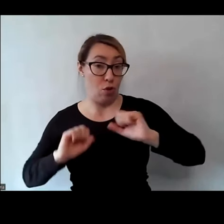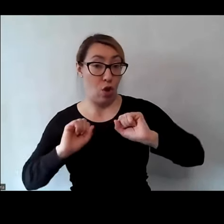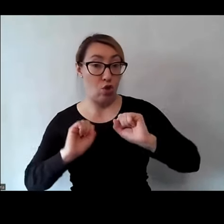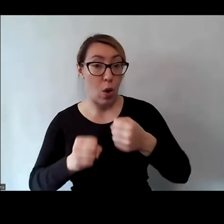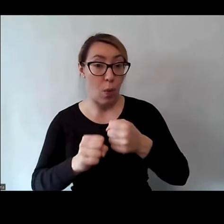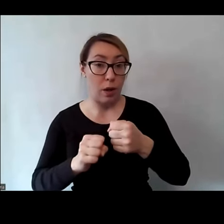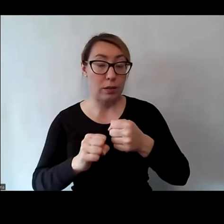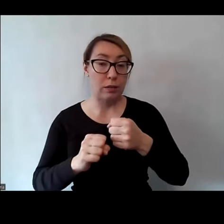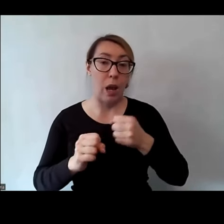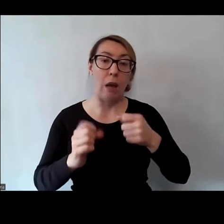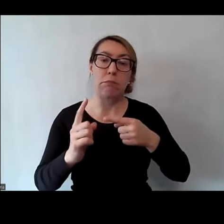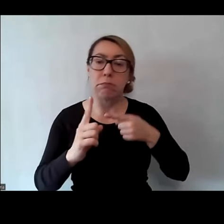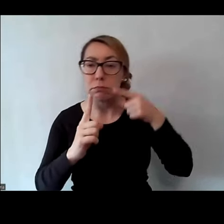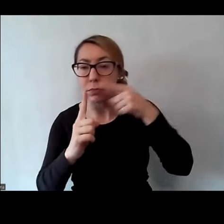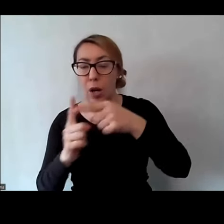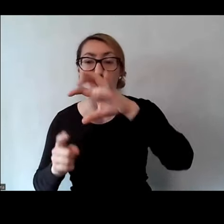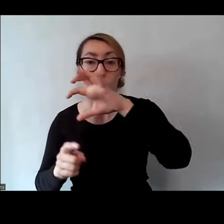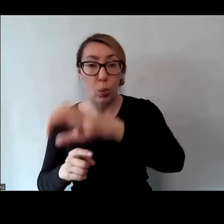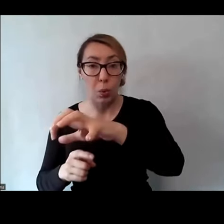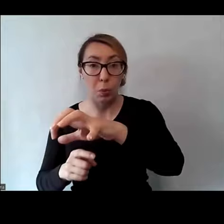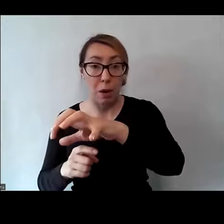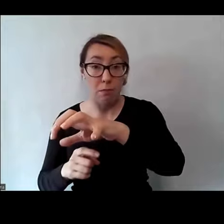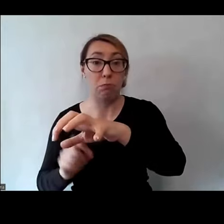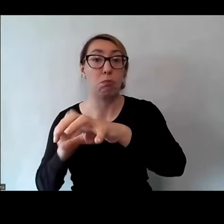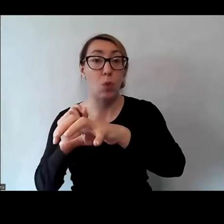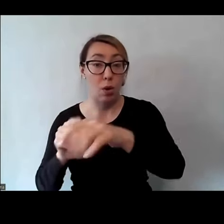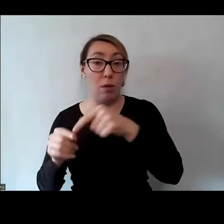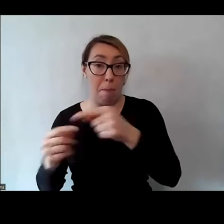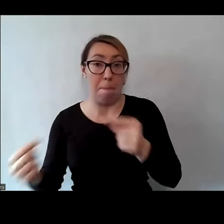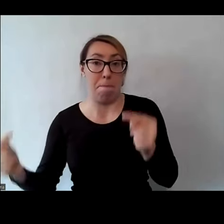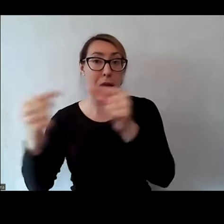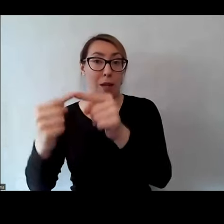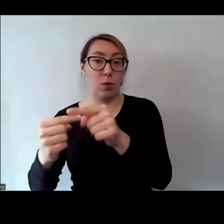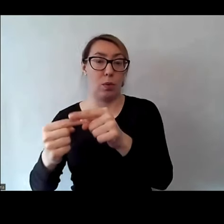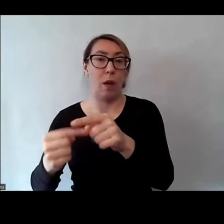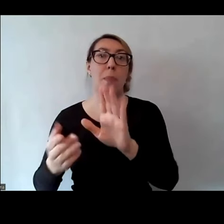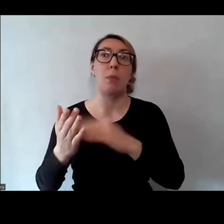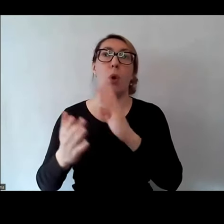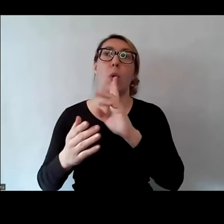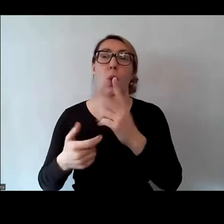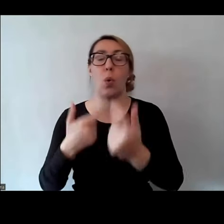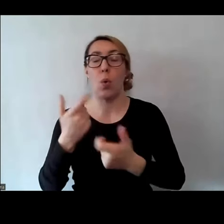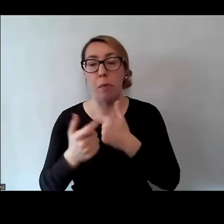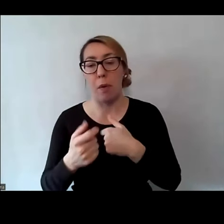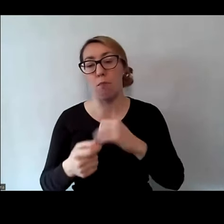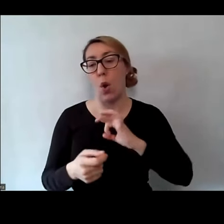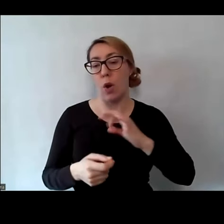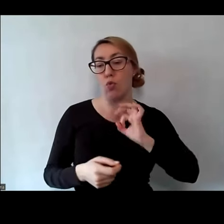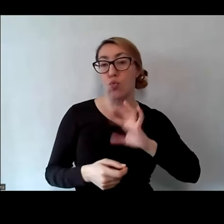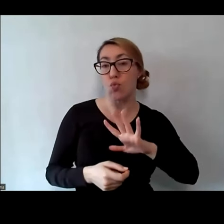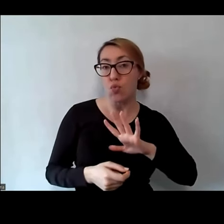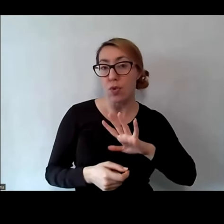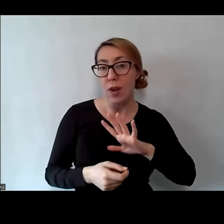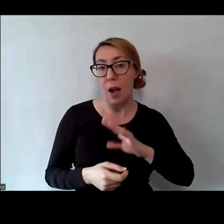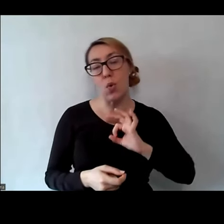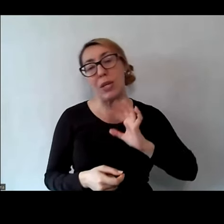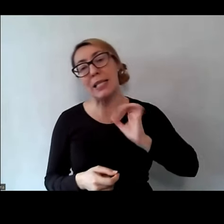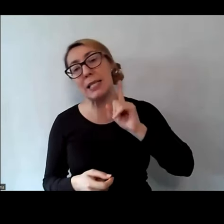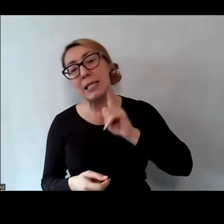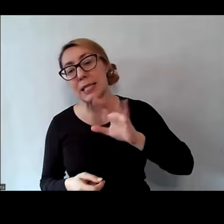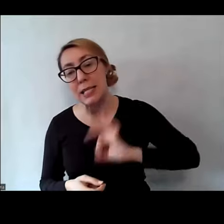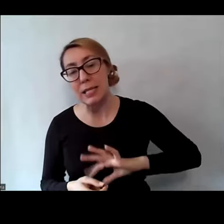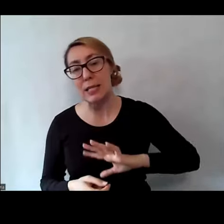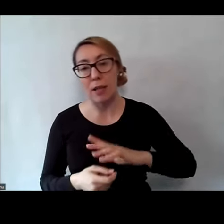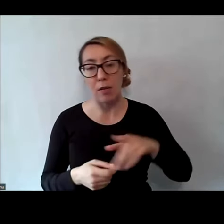dedykowane określonej grupie, do tej grupy trafiają. I kiedy ktoś mi mówi, wiesz co, przerobiłem sobie z moją córeczką albo z moim synkiem ten